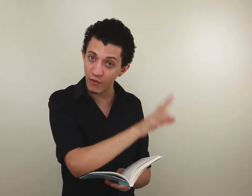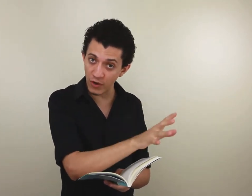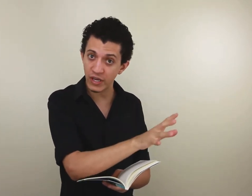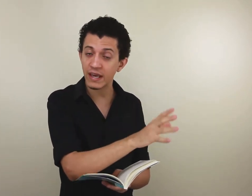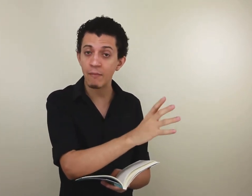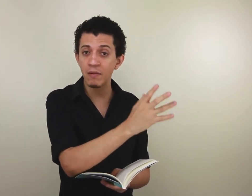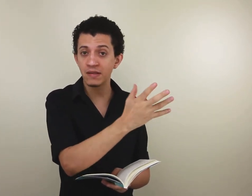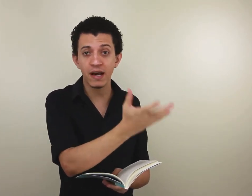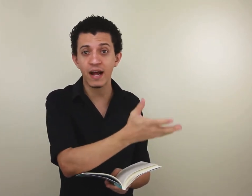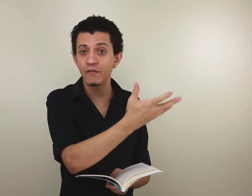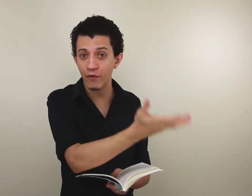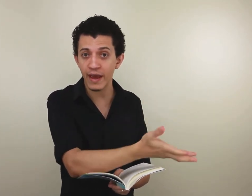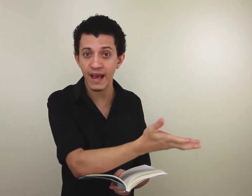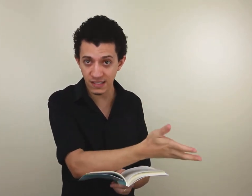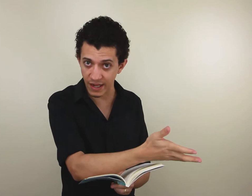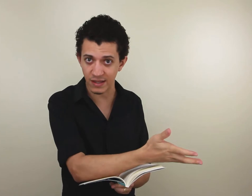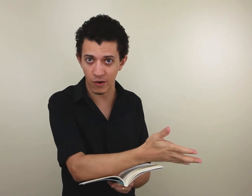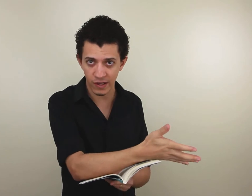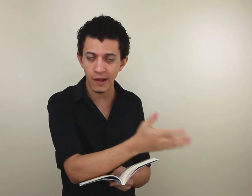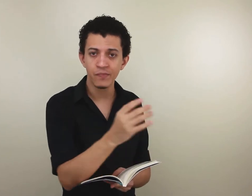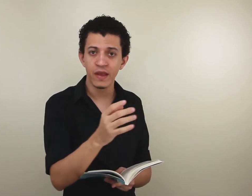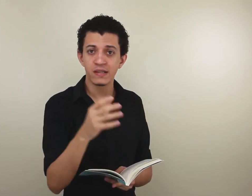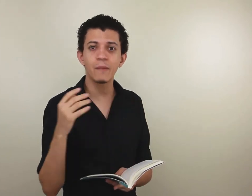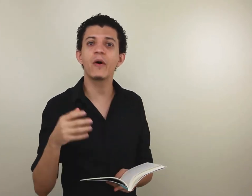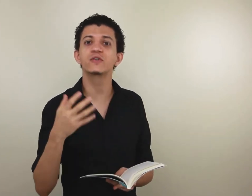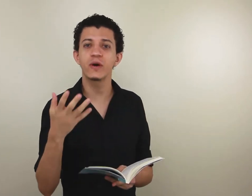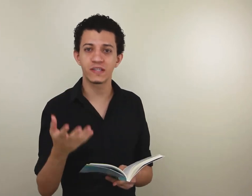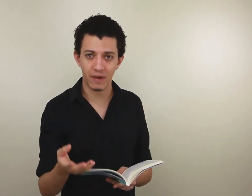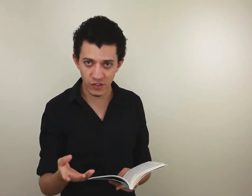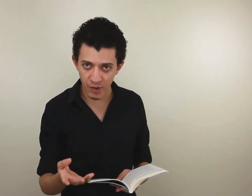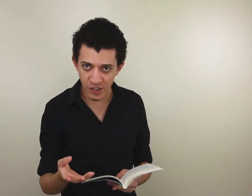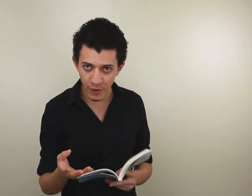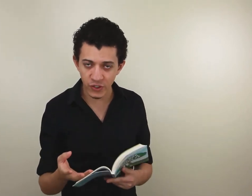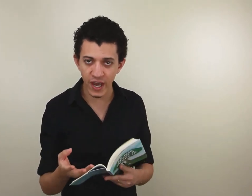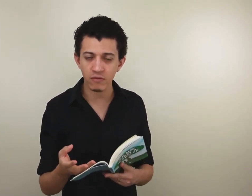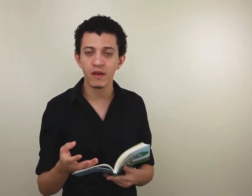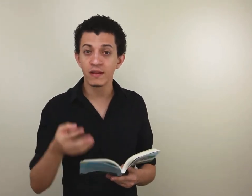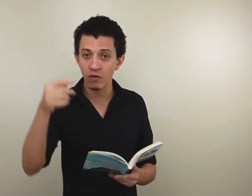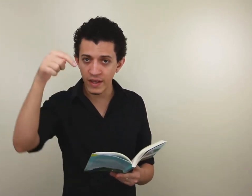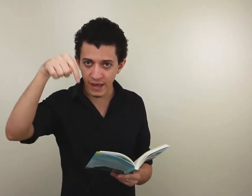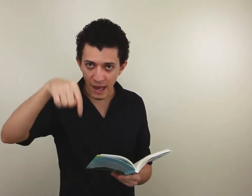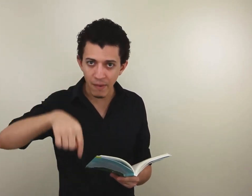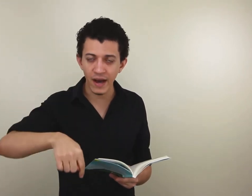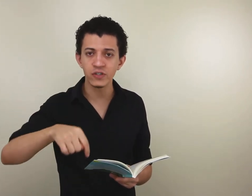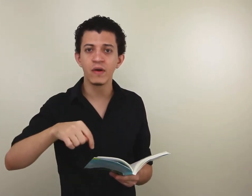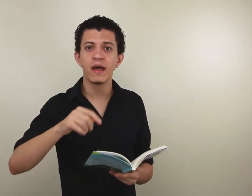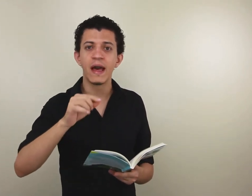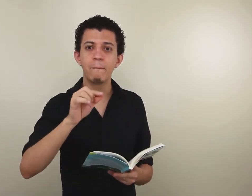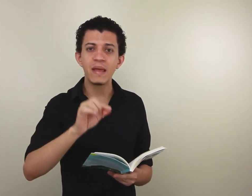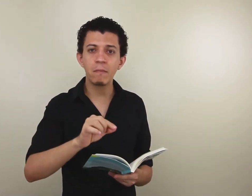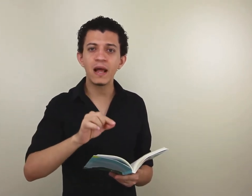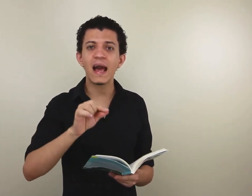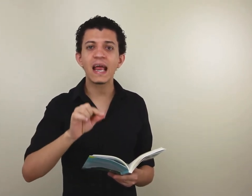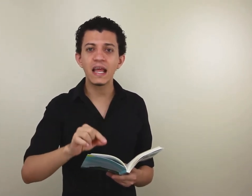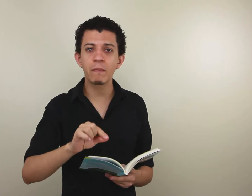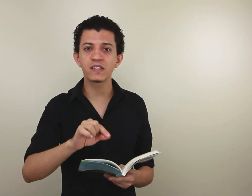-fonte em que a Bíblia Sagrada foi escrita. Você pode conhecer mais sobre esse projeto, tem um link aqui abaixo, é bibliaemlibras